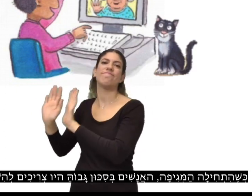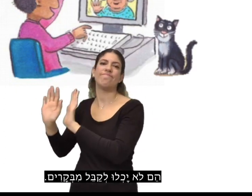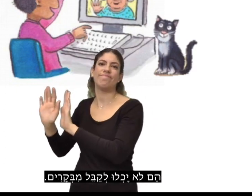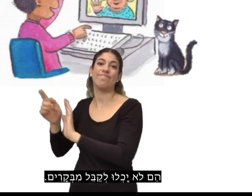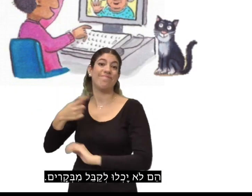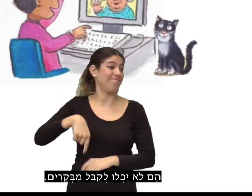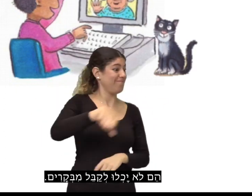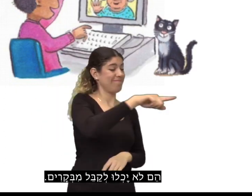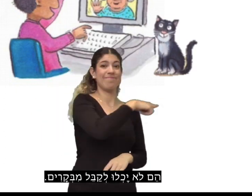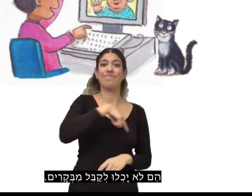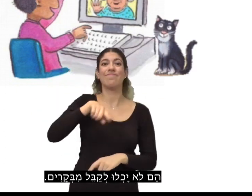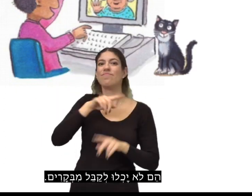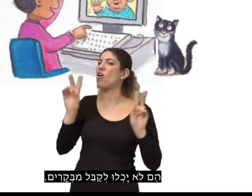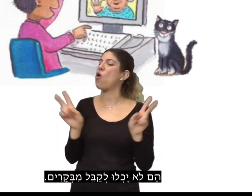הם לא יכלו לקבל מבקרים.